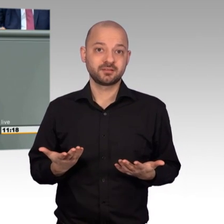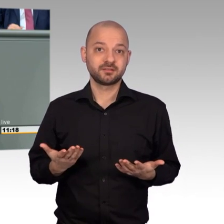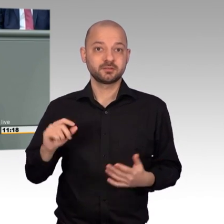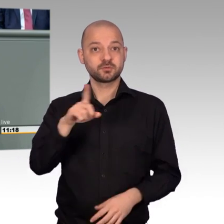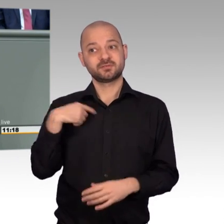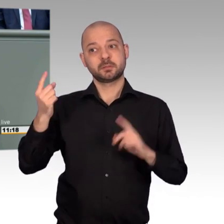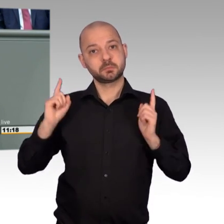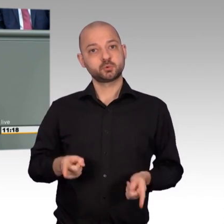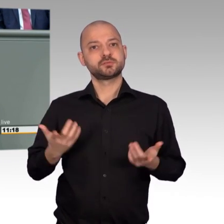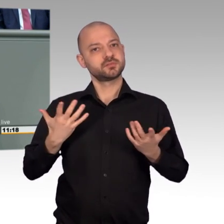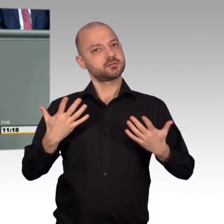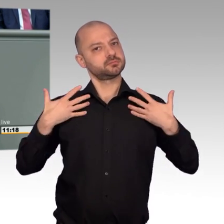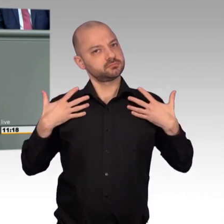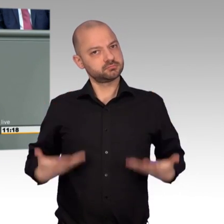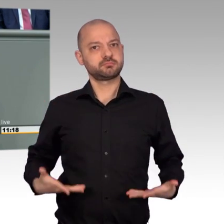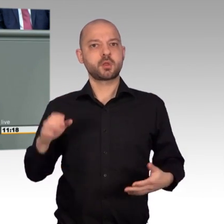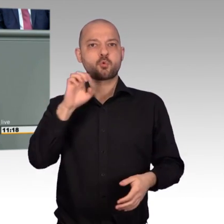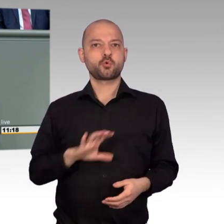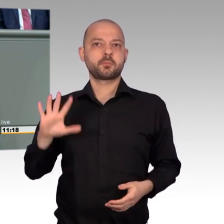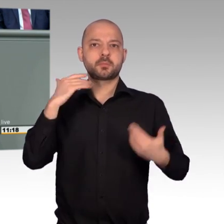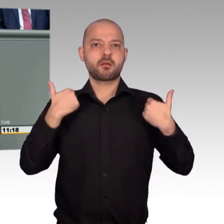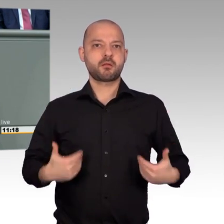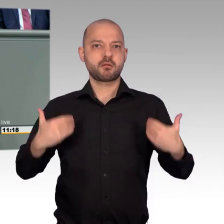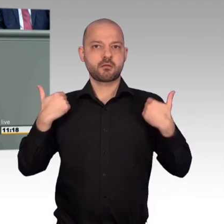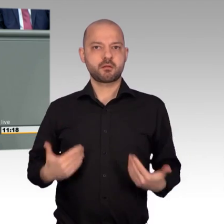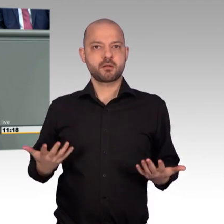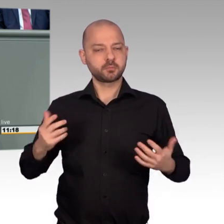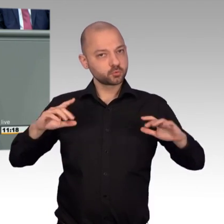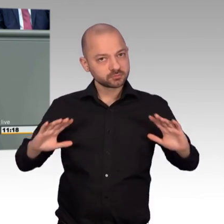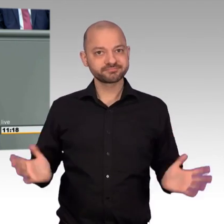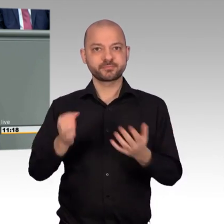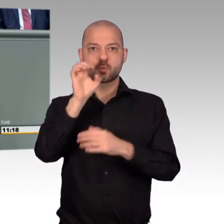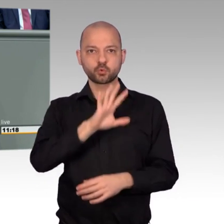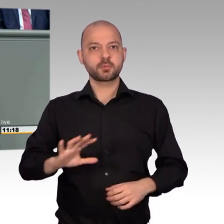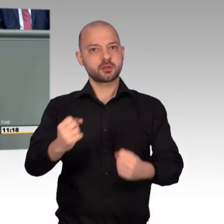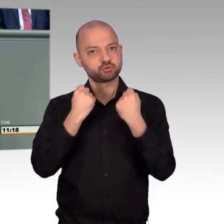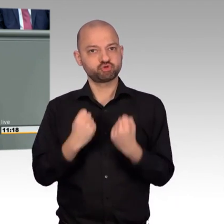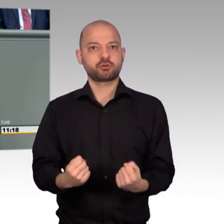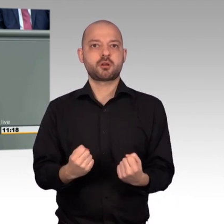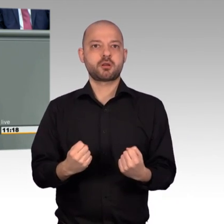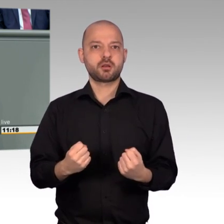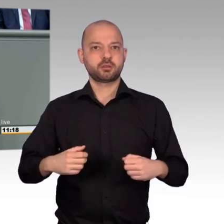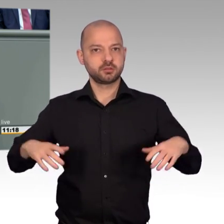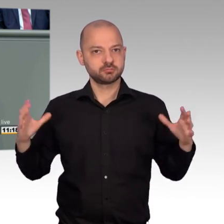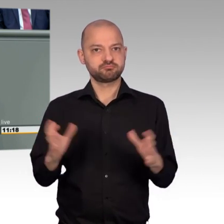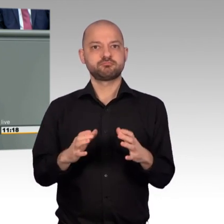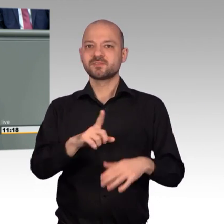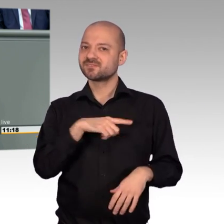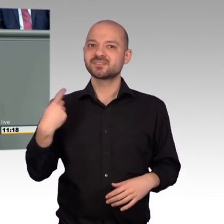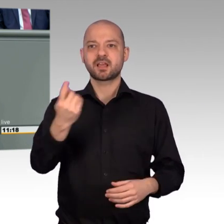wenn wir als Europäer auftreten. Deshalb die Lehre aus dem Desaster in Syrien ist noch einmal, macht Europa stark,